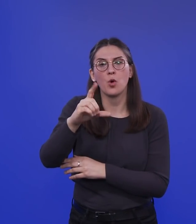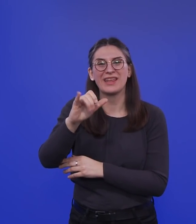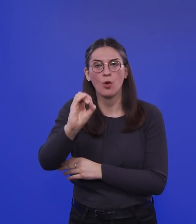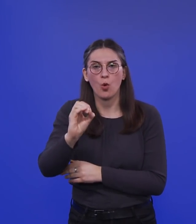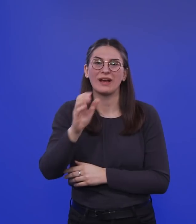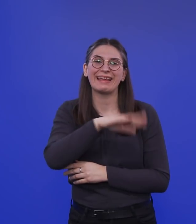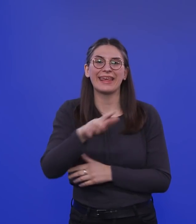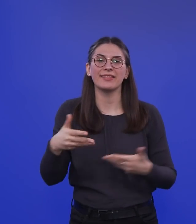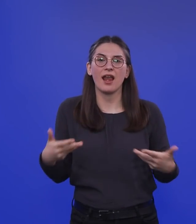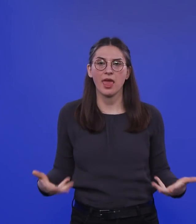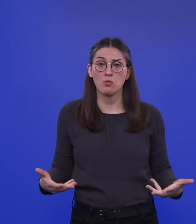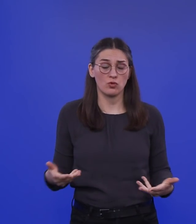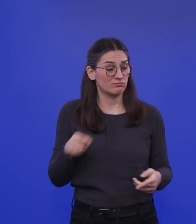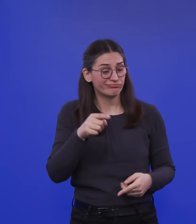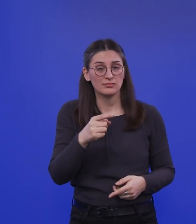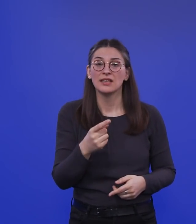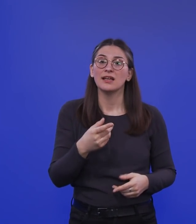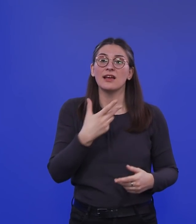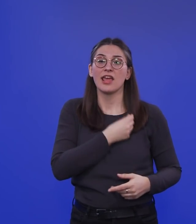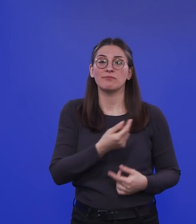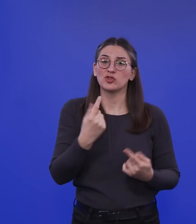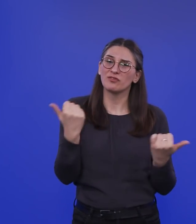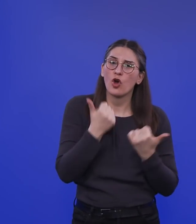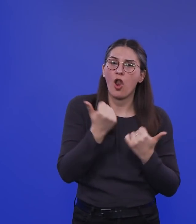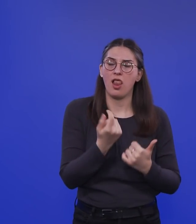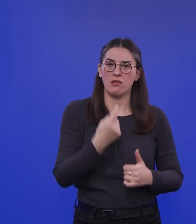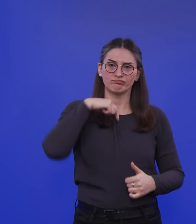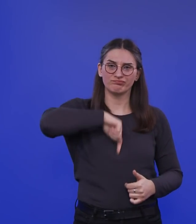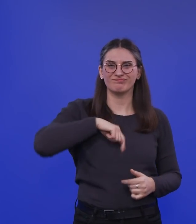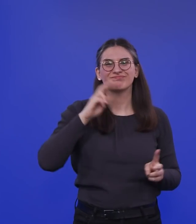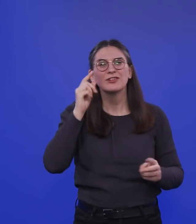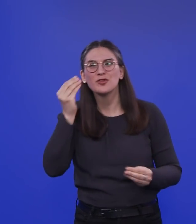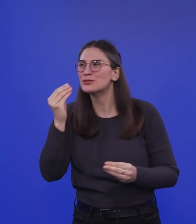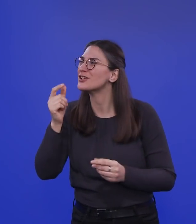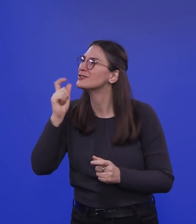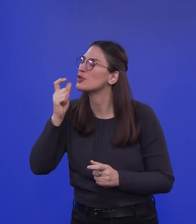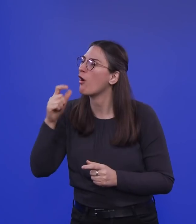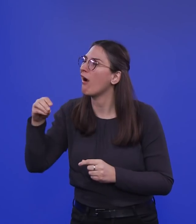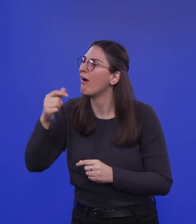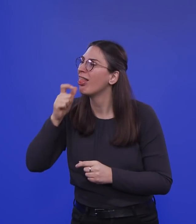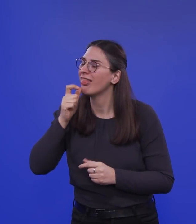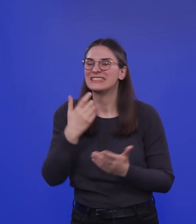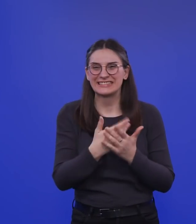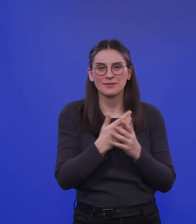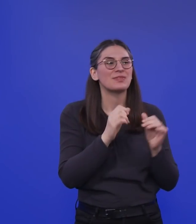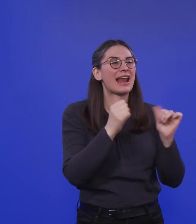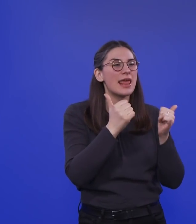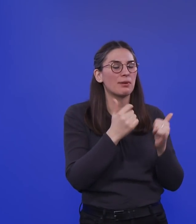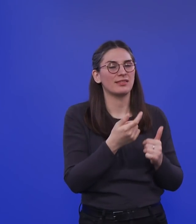Das ist ein toller Impfstoff, den kann man geben. Schluckimpfung kennen wir noch auf dem Zuckerstück. Ein Lebendimpfstoff. Und danach